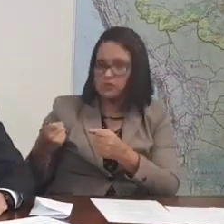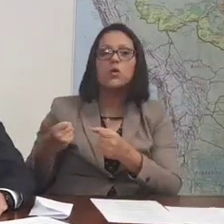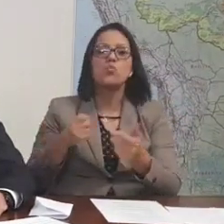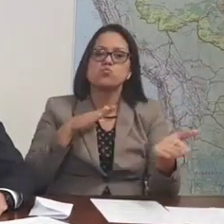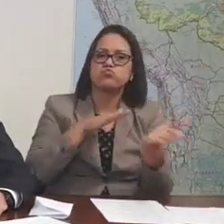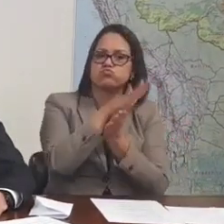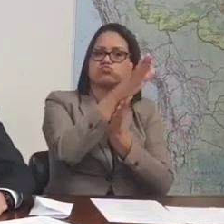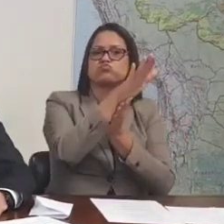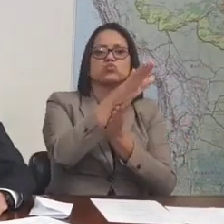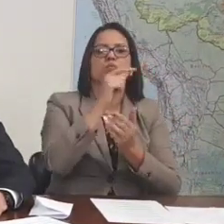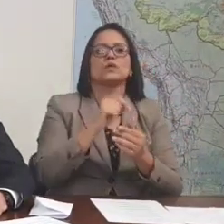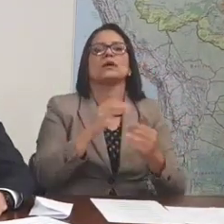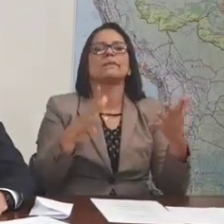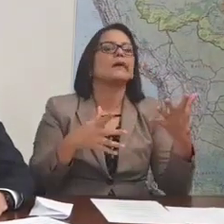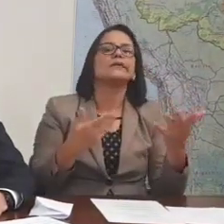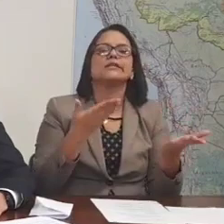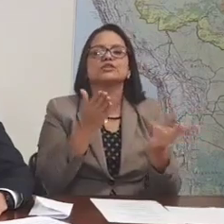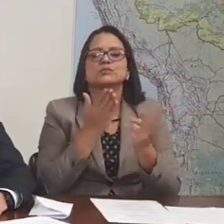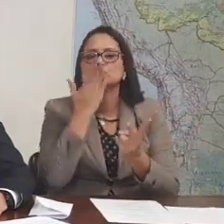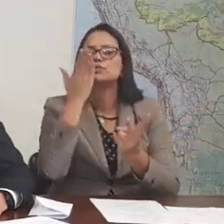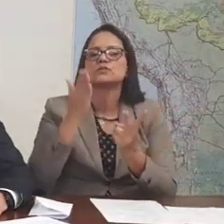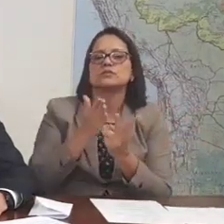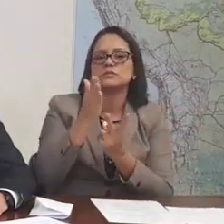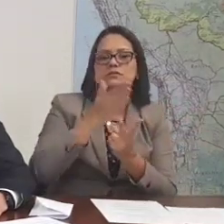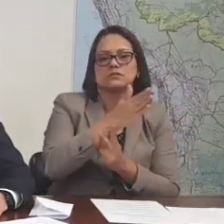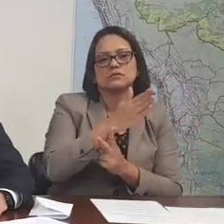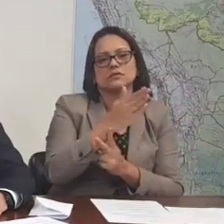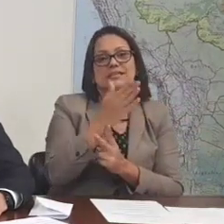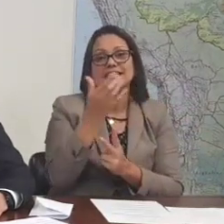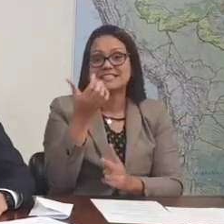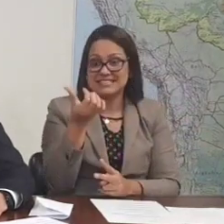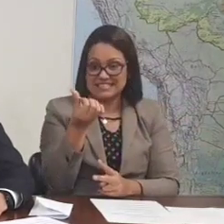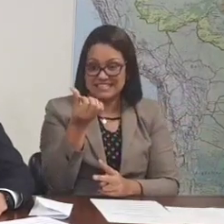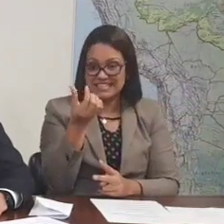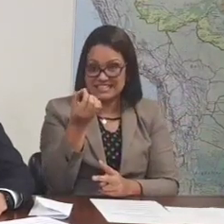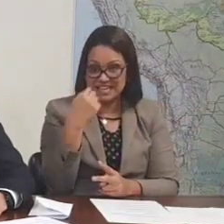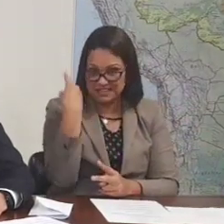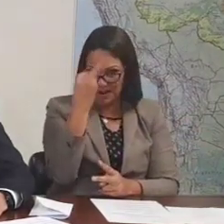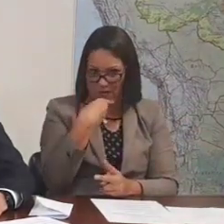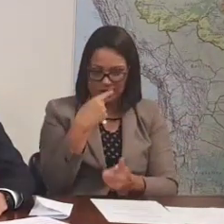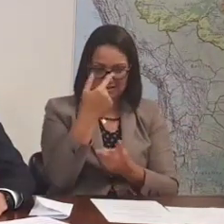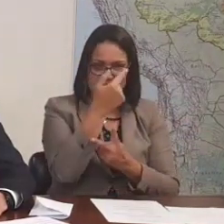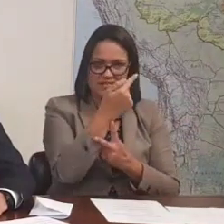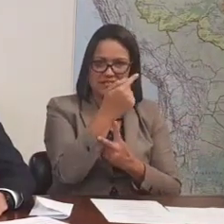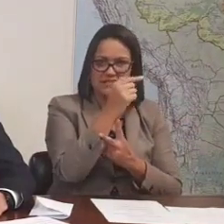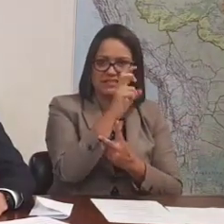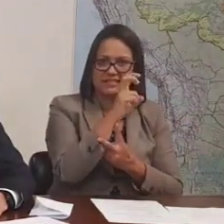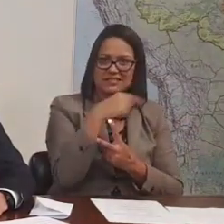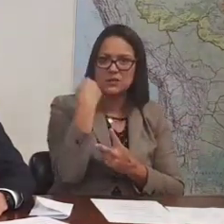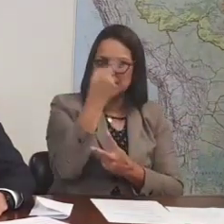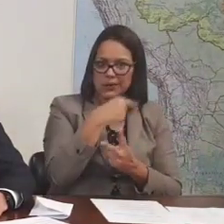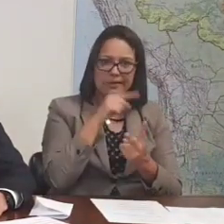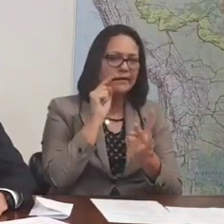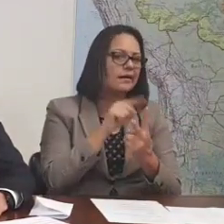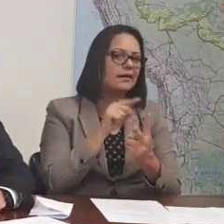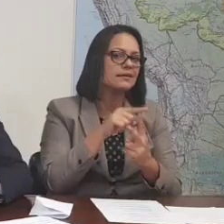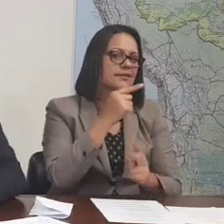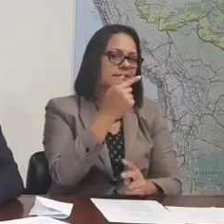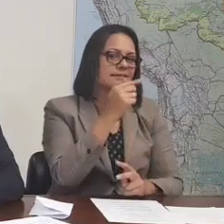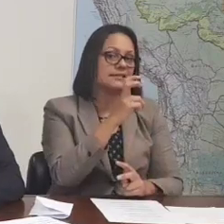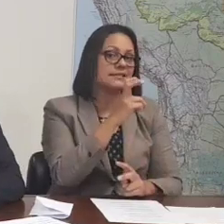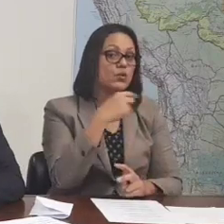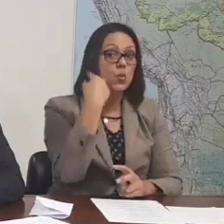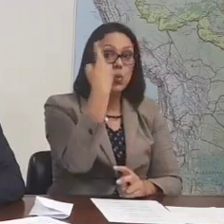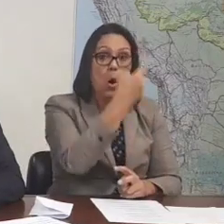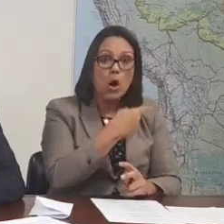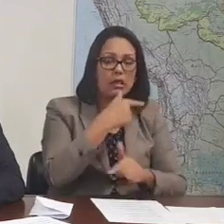publicamos mais duas modalidades. 60 horas e 75 horas. As que vão trabalhar 75 horas,